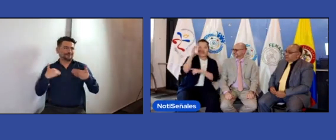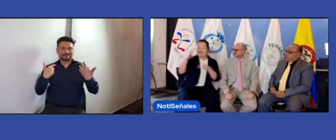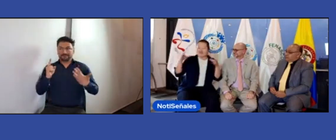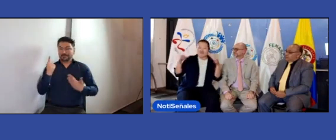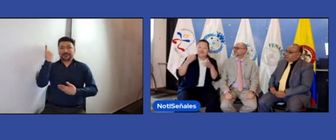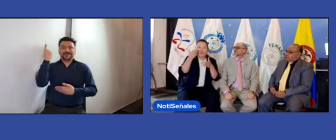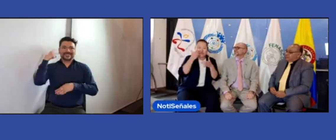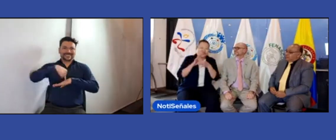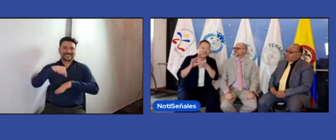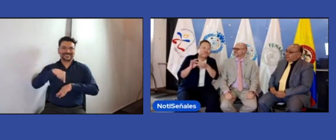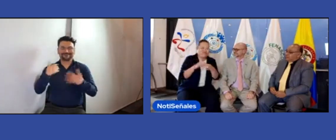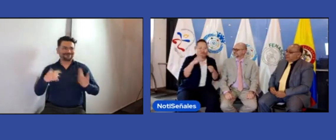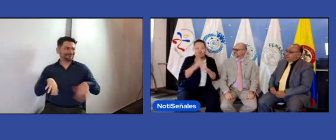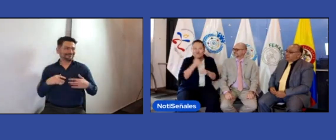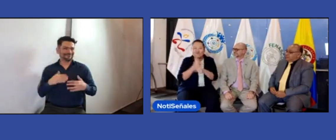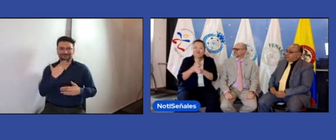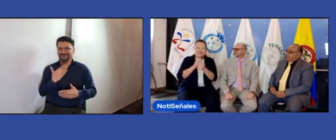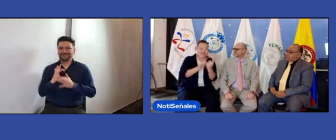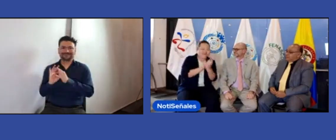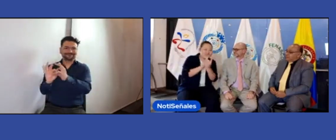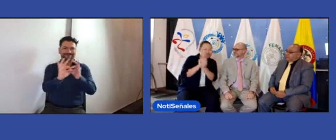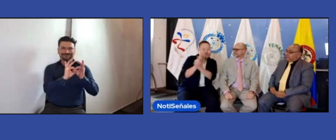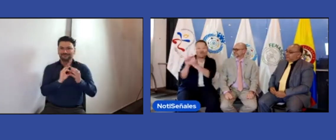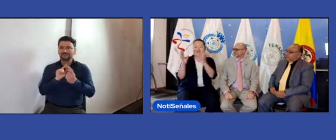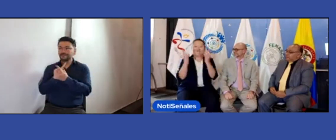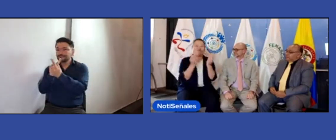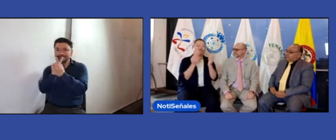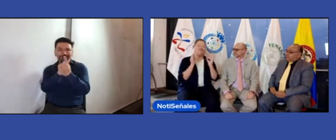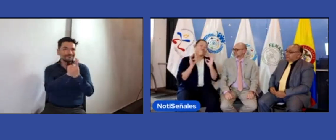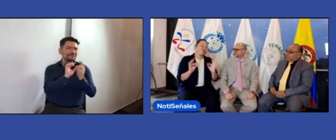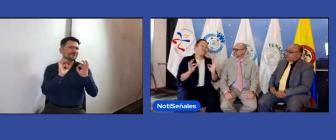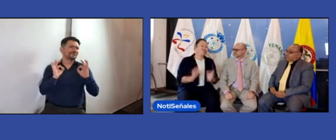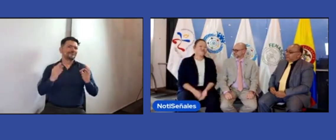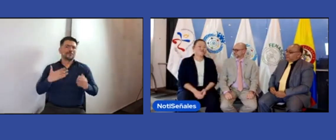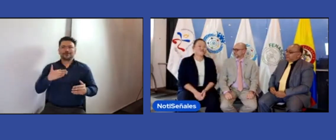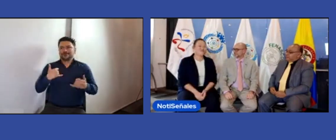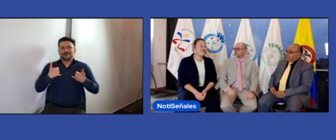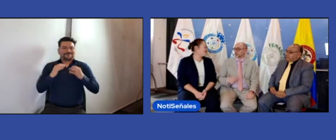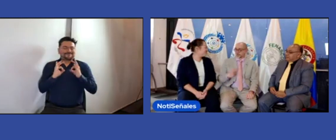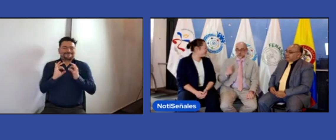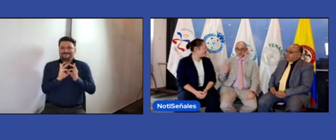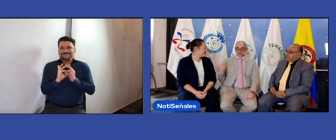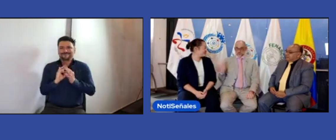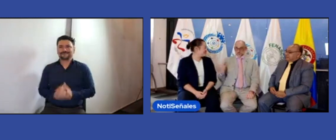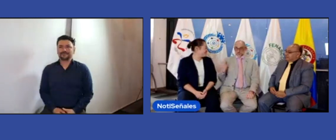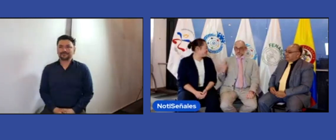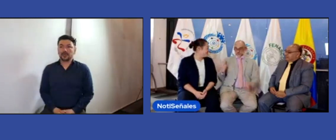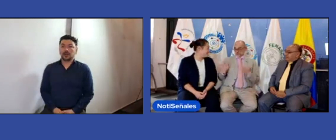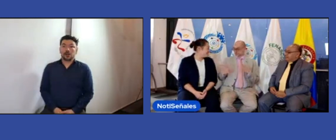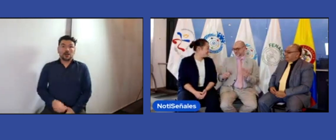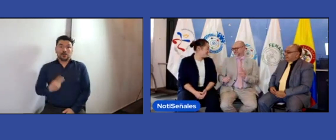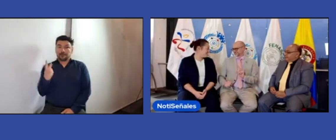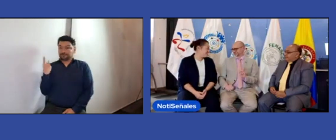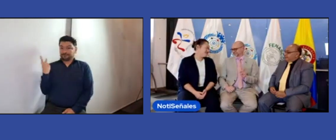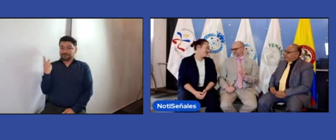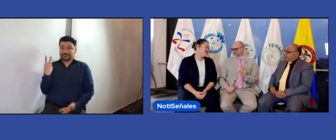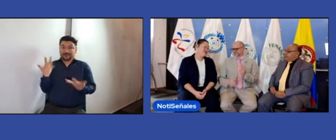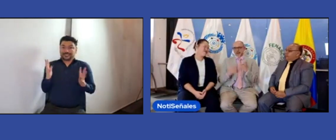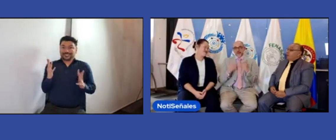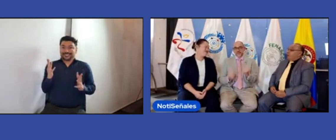WFD. La verdad también, igual que Joe, me pone muy contenta de estar con ustedes en este momento. Y sí, no solamente